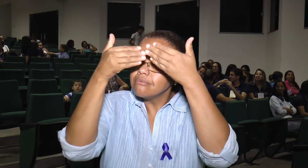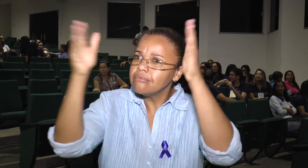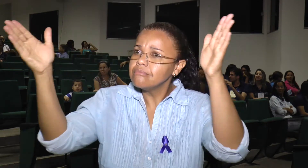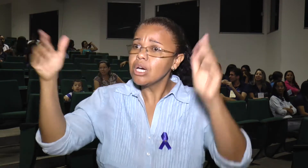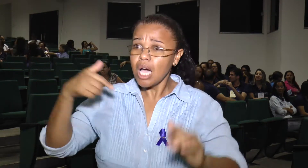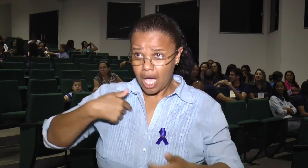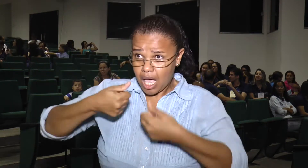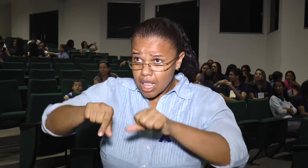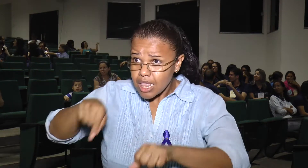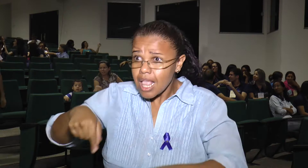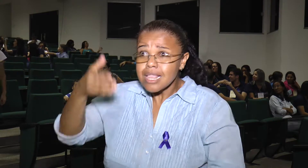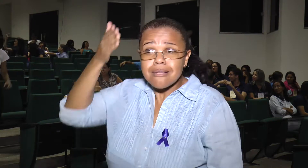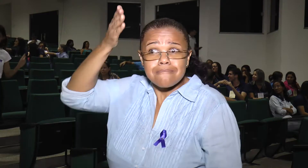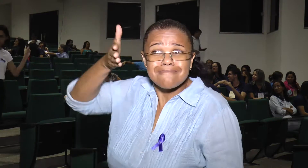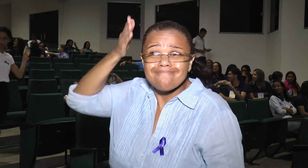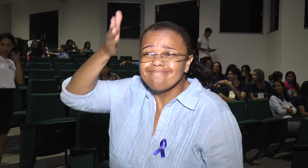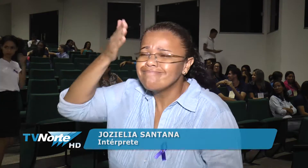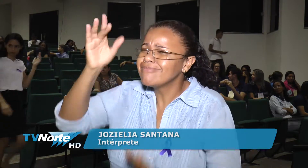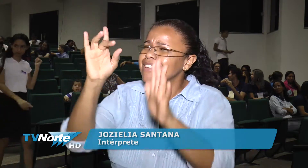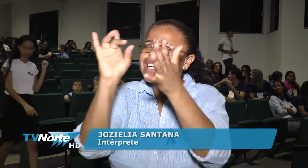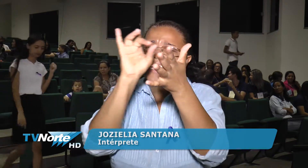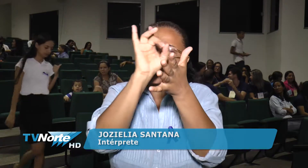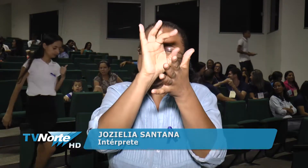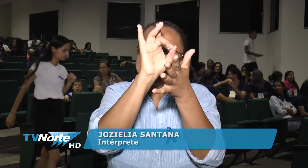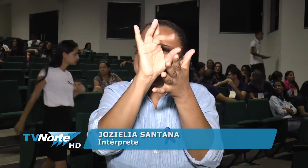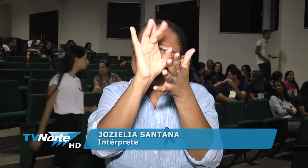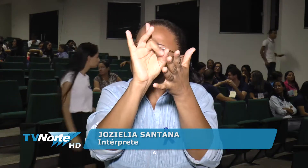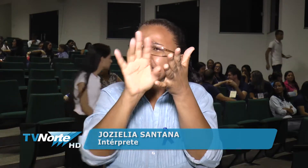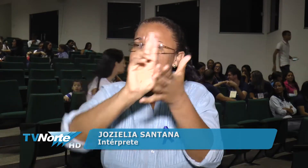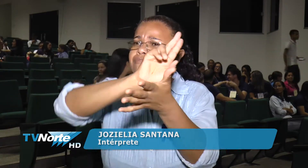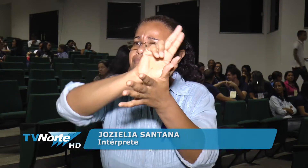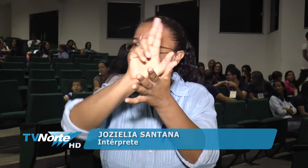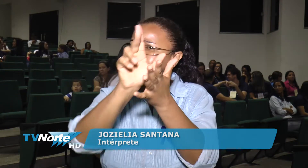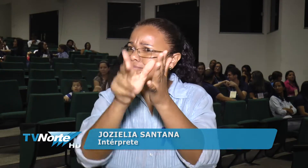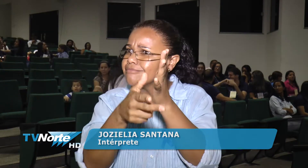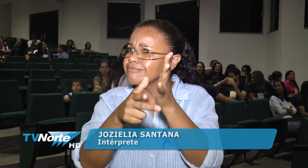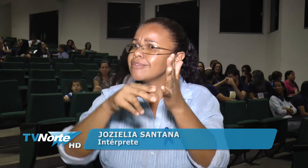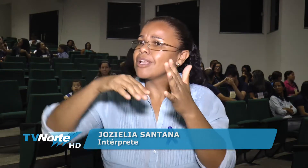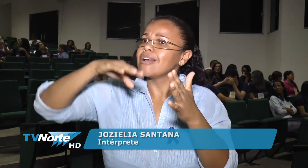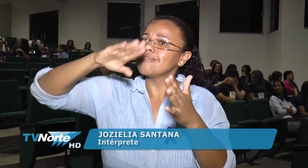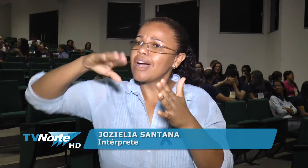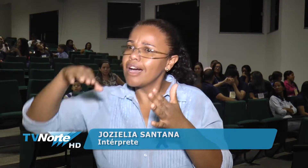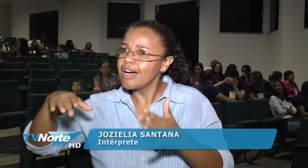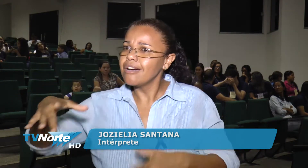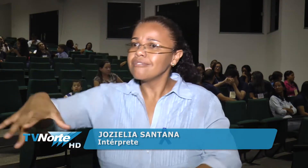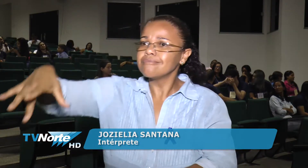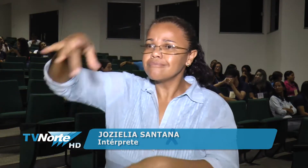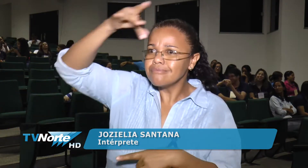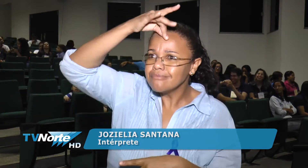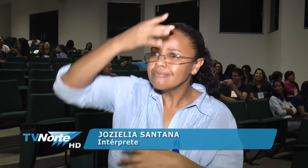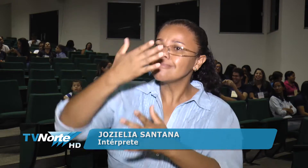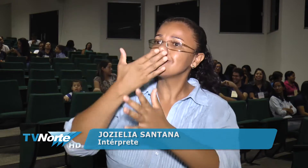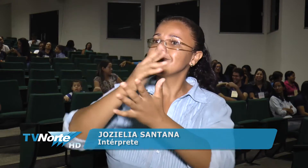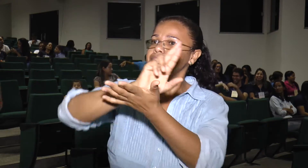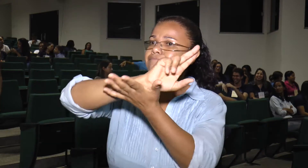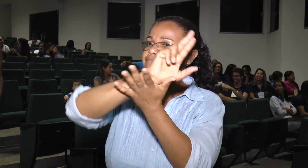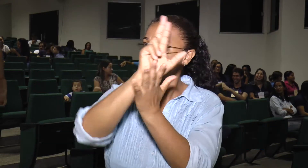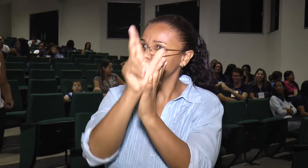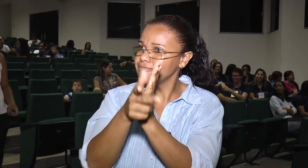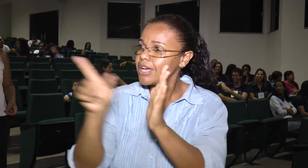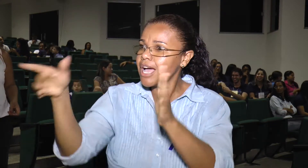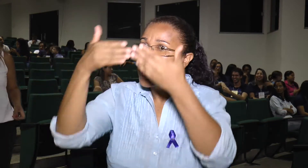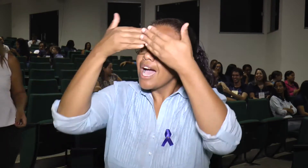sobre a identidade surda Porque precisa que se abra conhecimento sobre as diversidades da surdez Para a